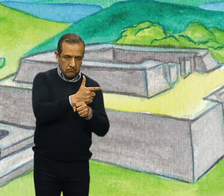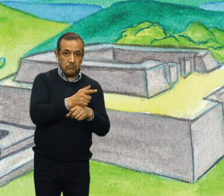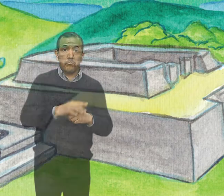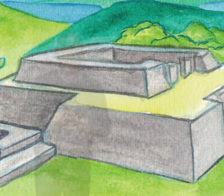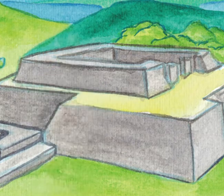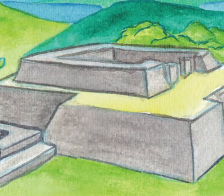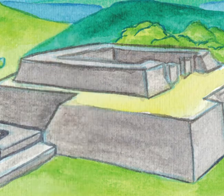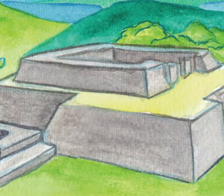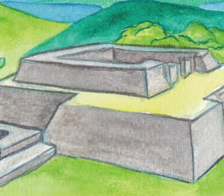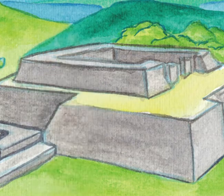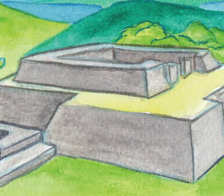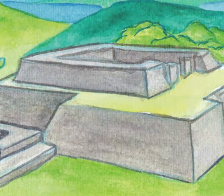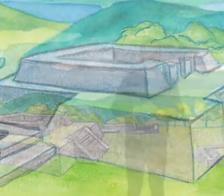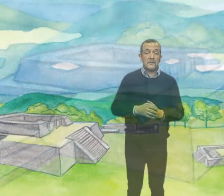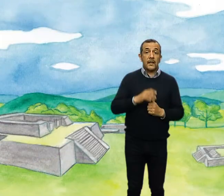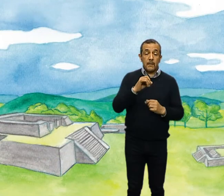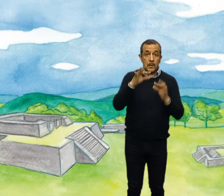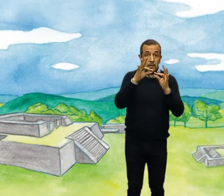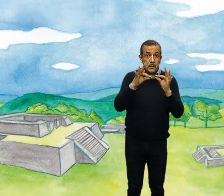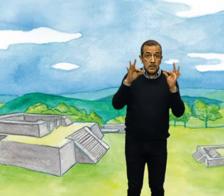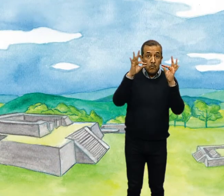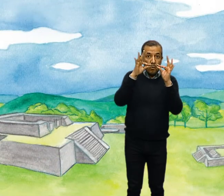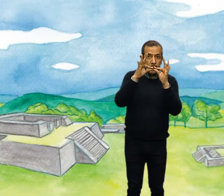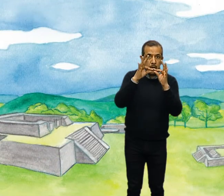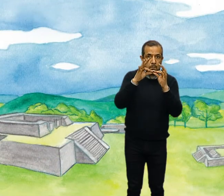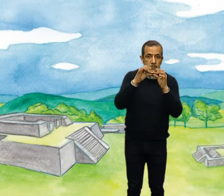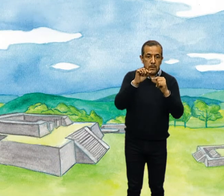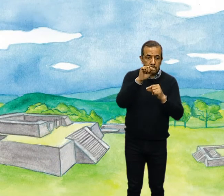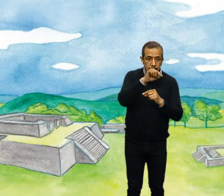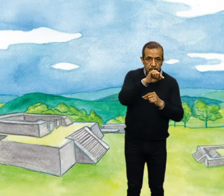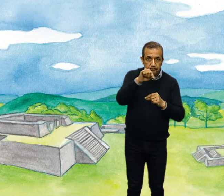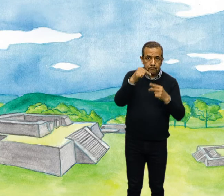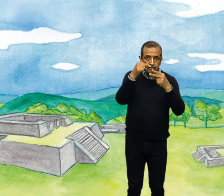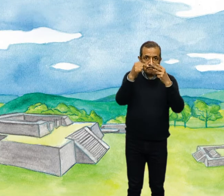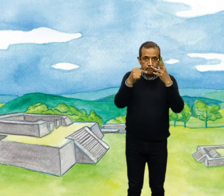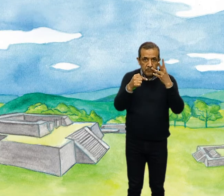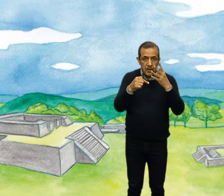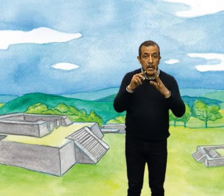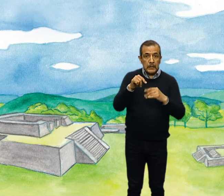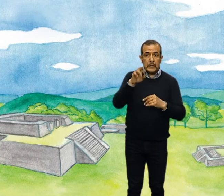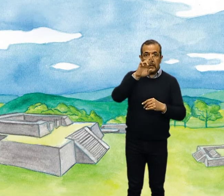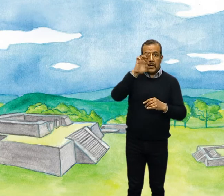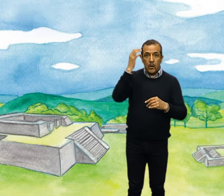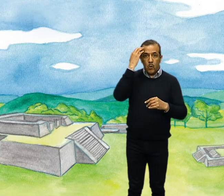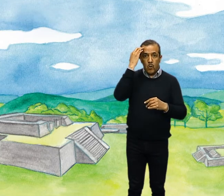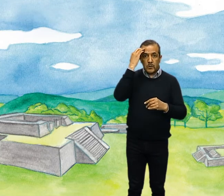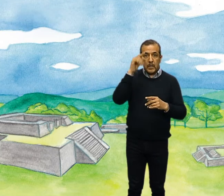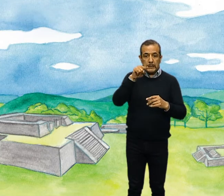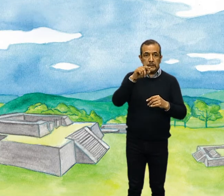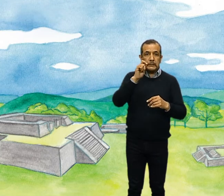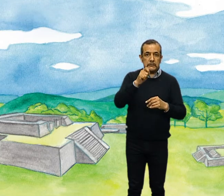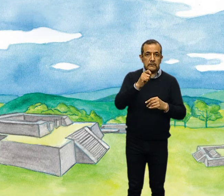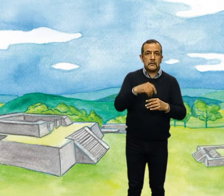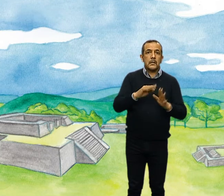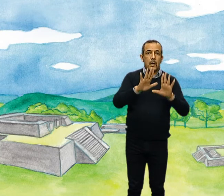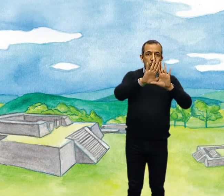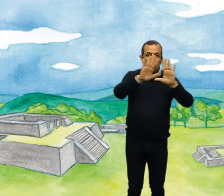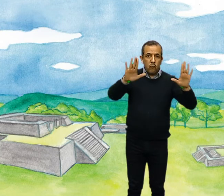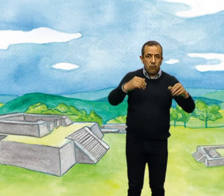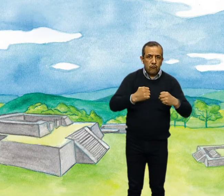Es importante que sepan que por sus características la ciudad es reconocida como una fortaleza. Un lugar organizado para